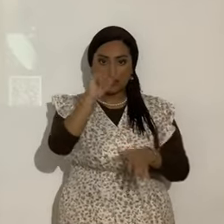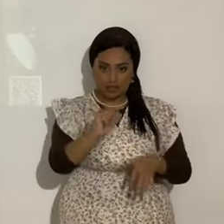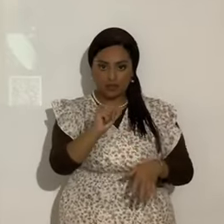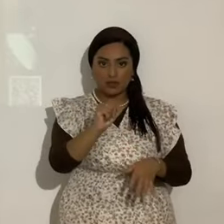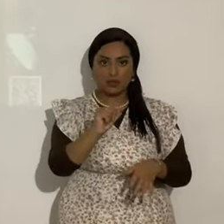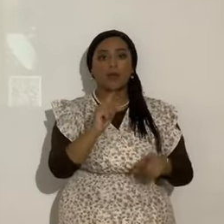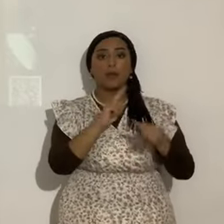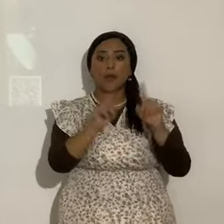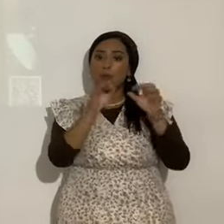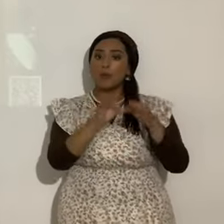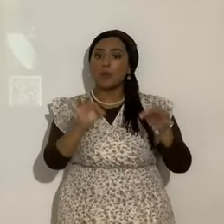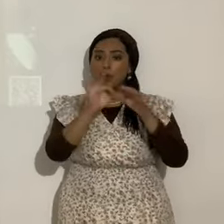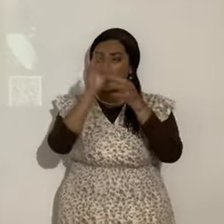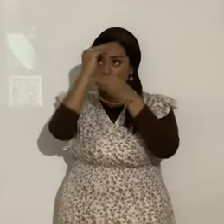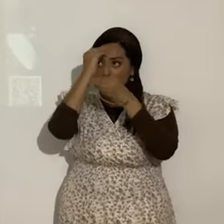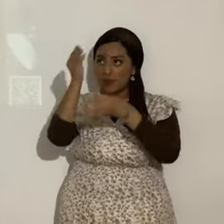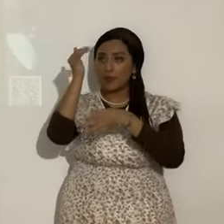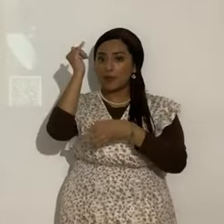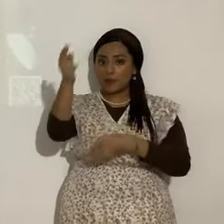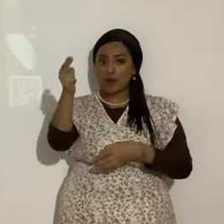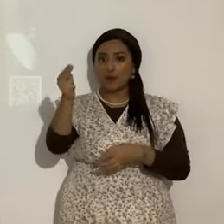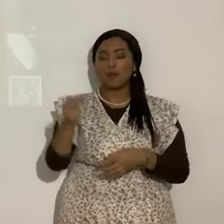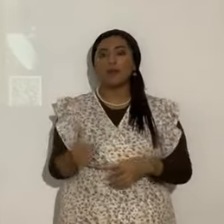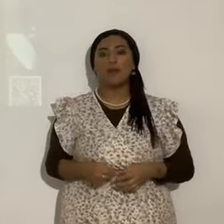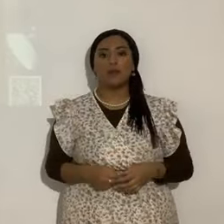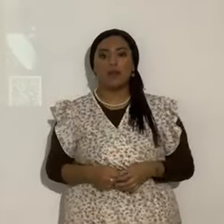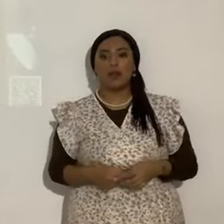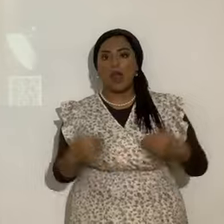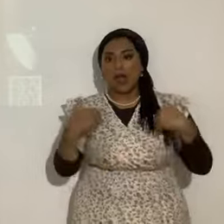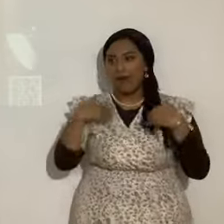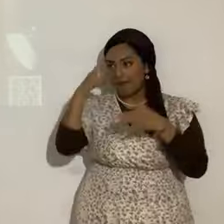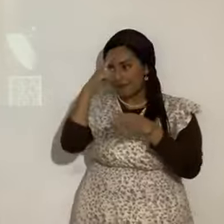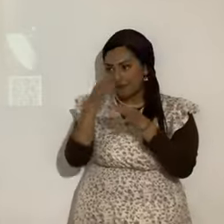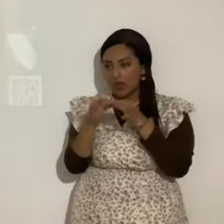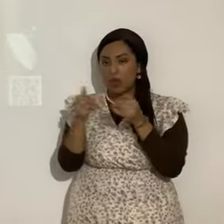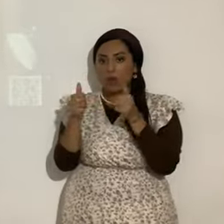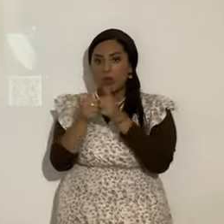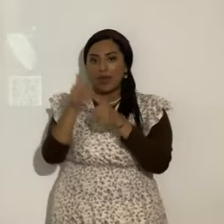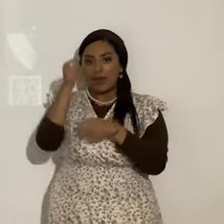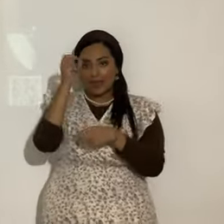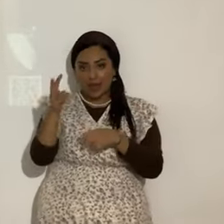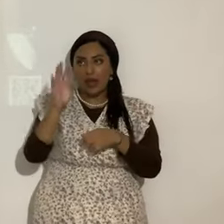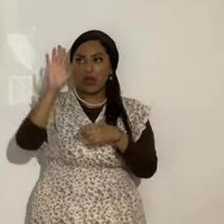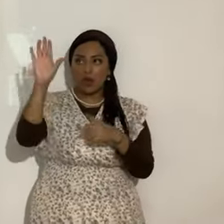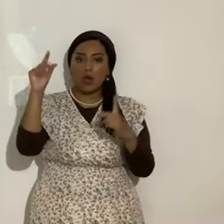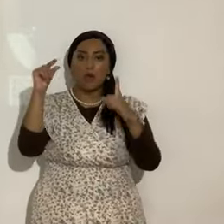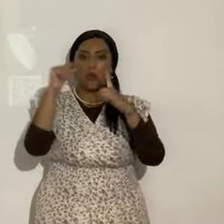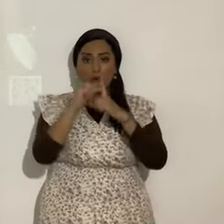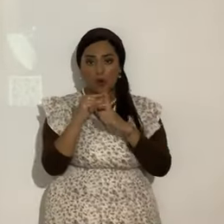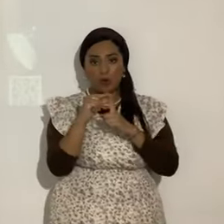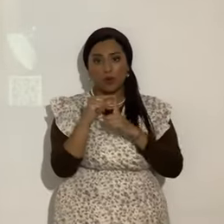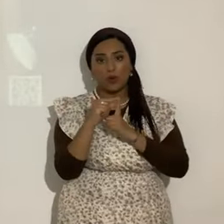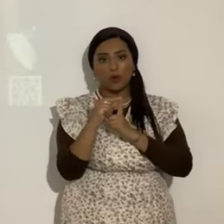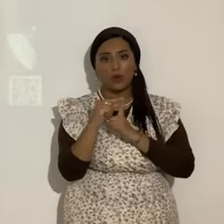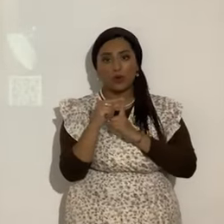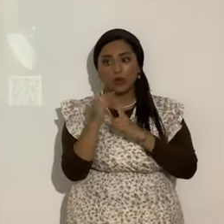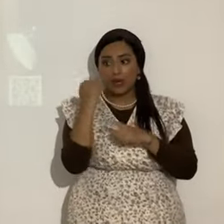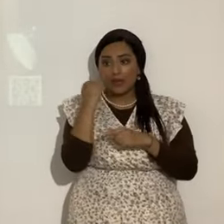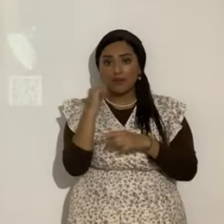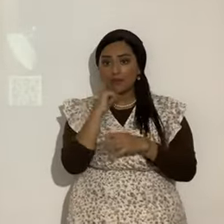Pero hay que obedecerle a Yahweh, teniendo fe en Yahshua. Que es su palabra. Que si no se cree en su palabra y